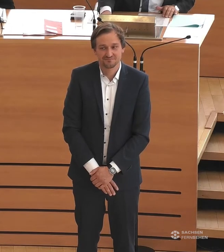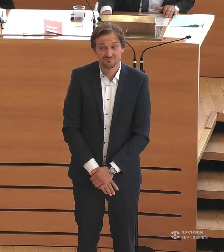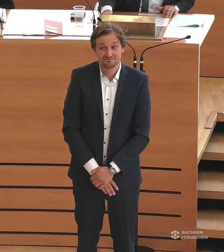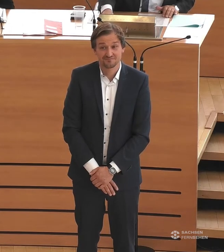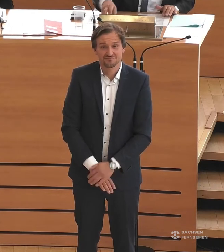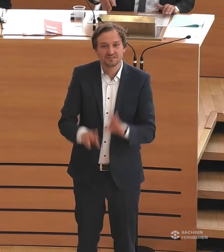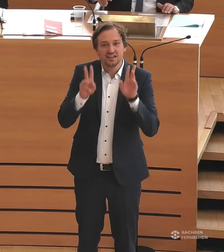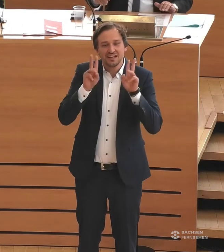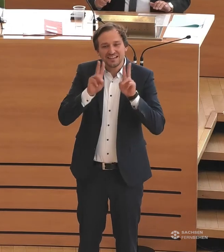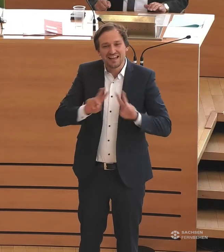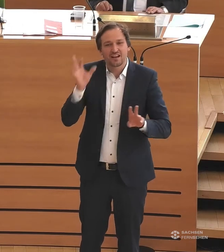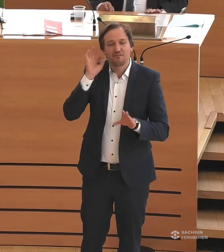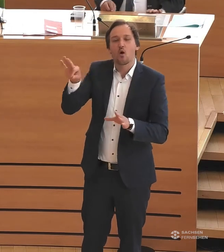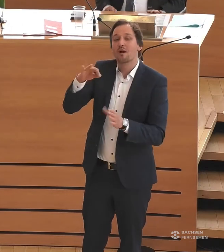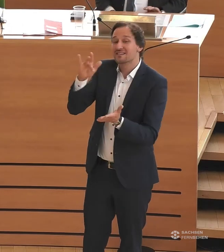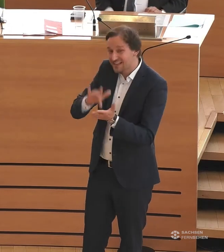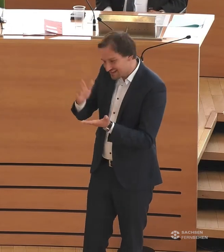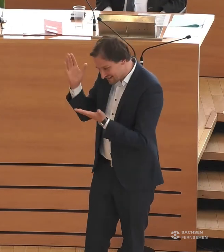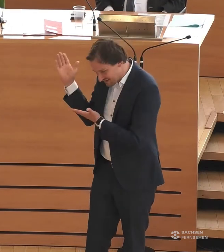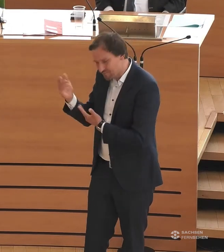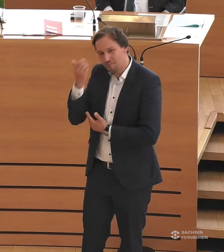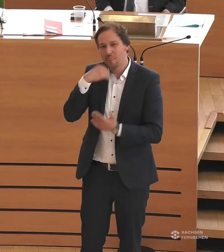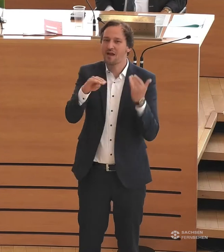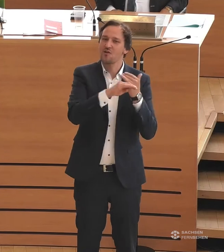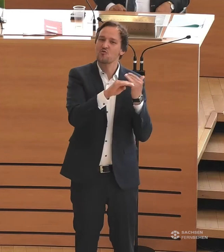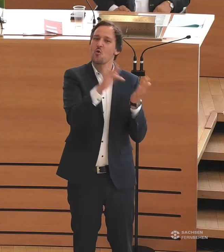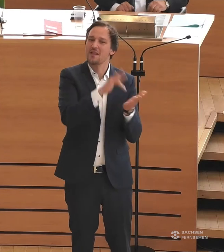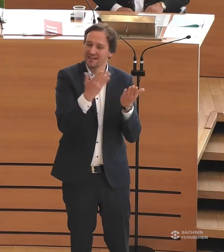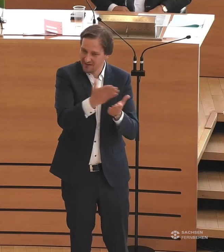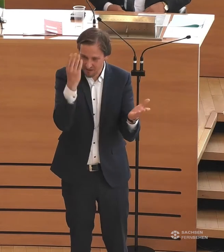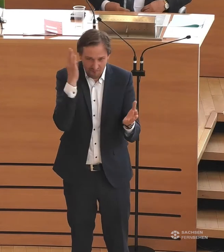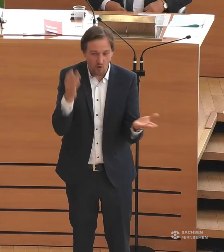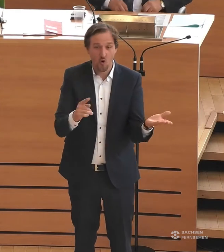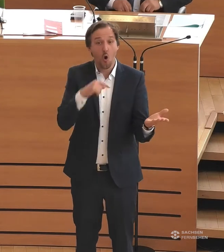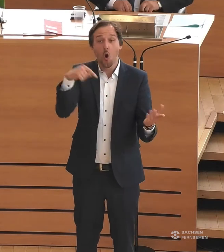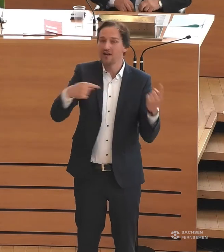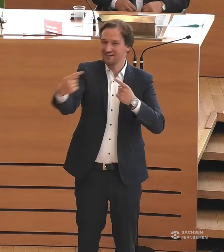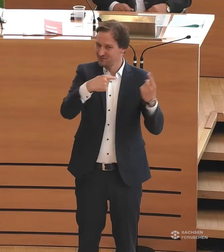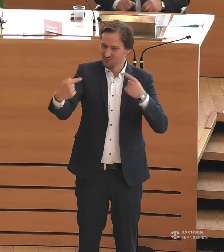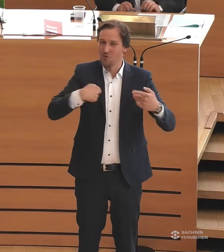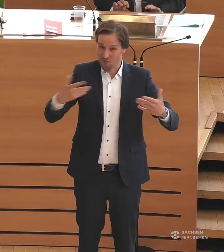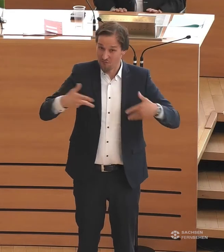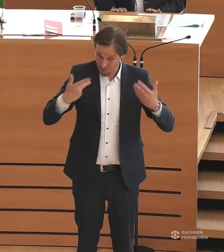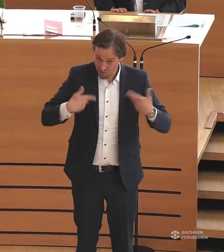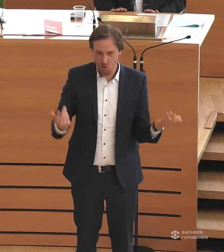Sehr geehrte Frau Präsidentin! Werte Kolleginnen ich habe mich sehr auf die Debatte heute gefreut und freue mich natürlich auch, dass wir heute